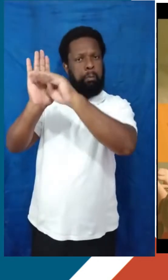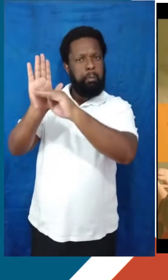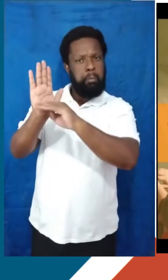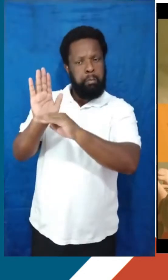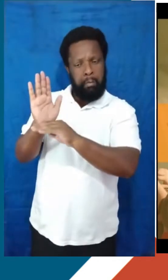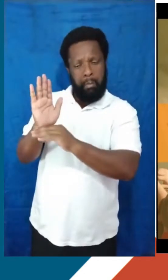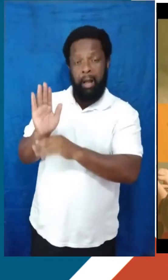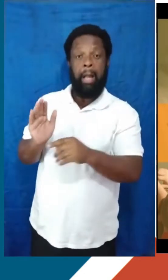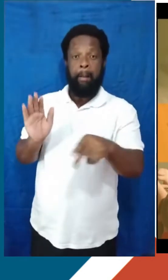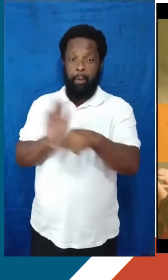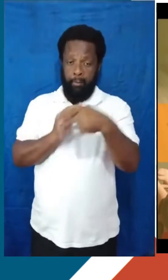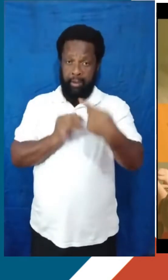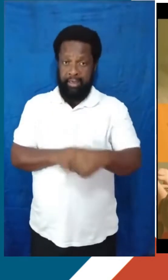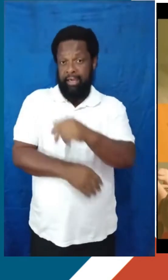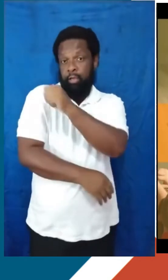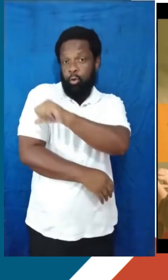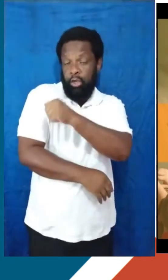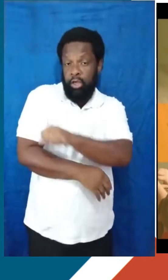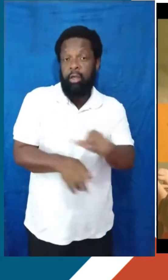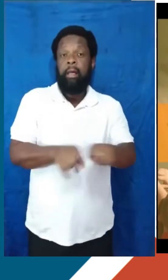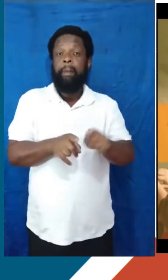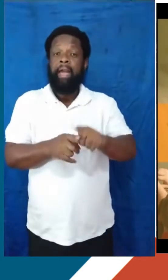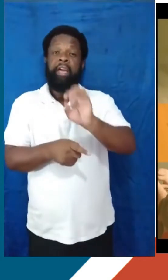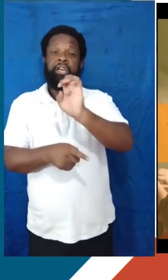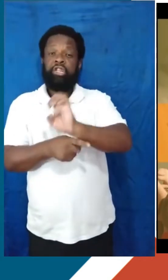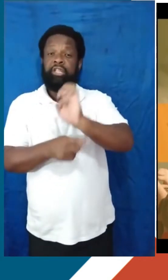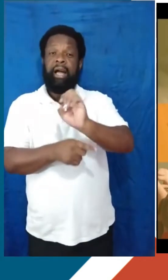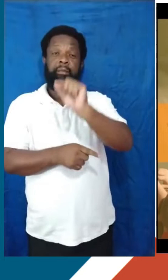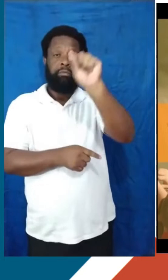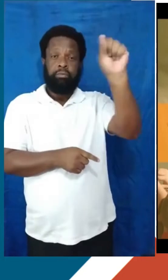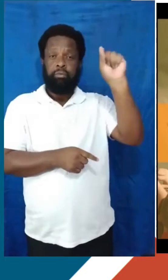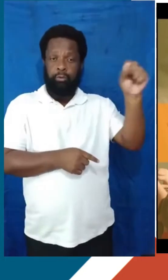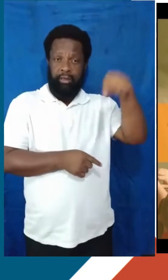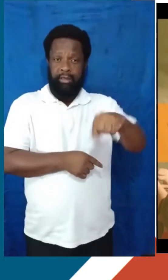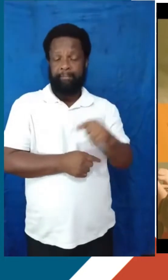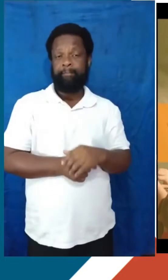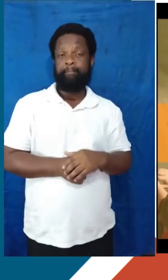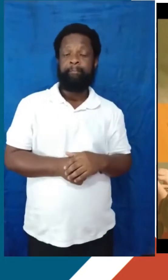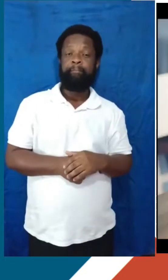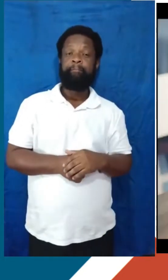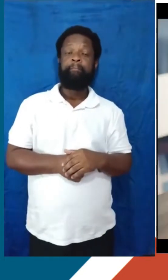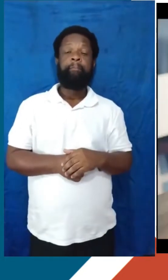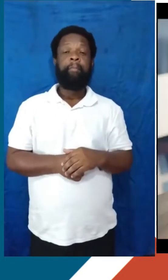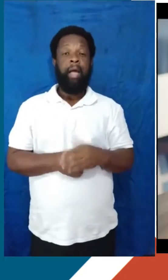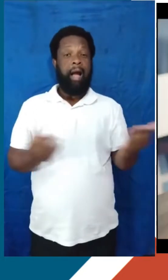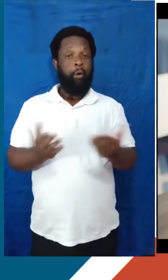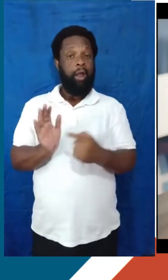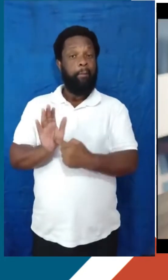só as do Rio de Janeiro, mas também do Sudeste, que pode ser uma possibilidade para vocês. Então vamos lá. Vou apresentar aqui primeiro